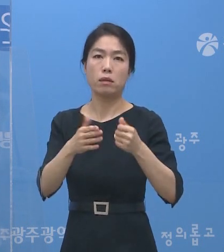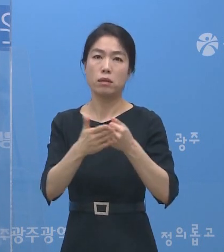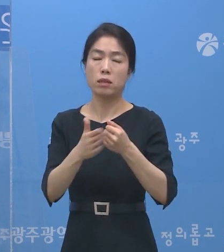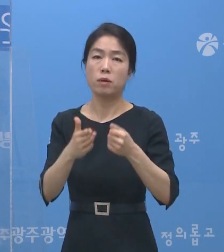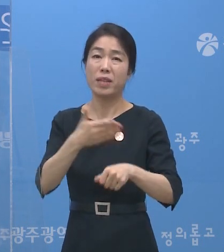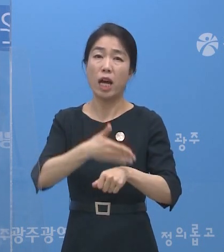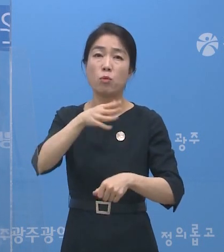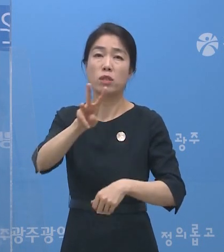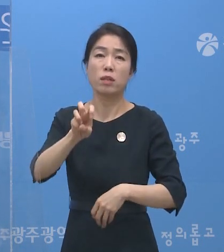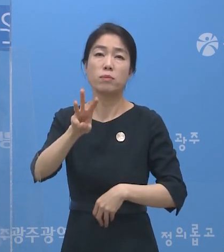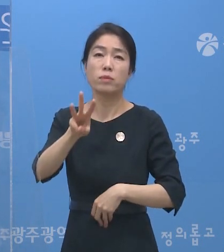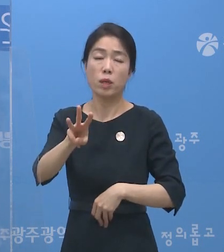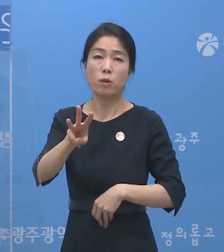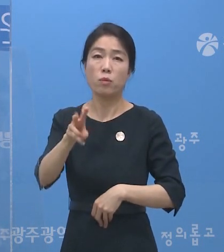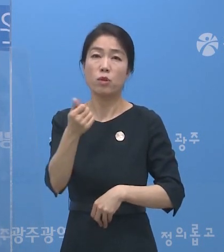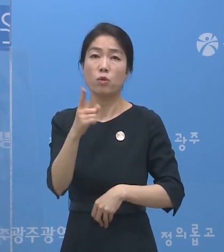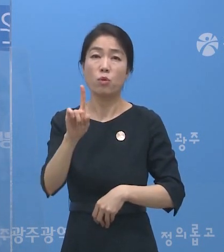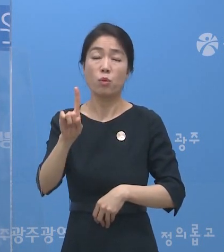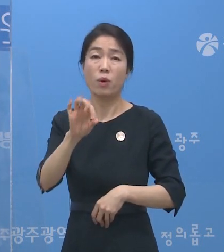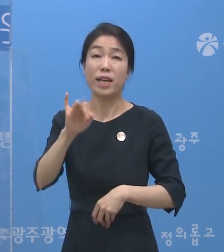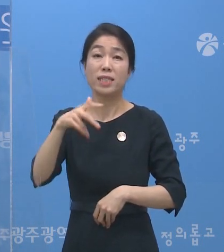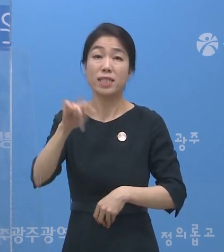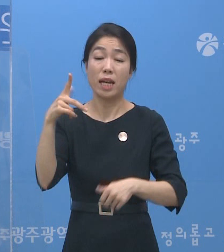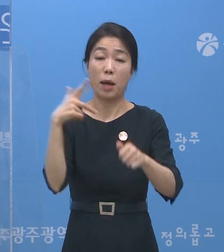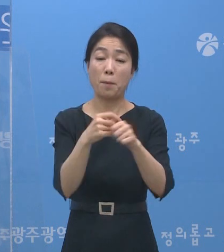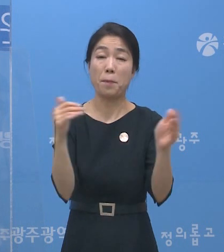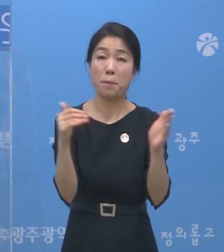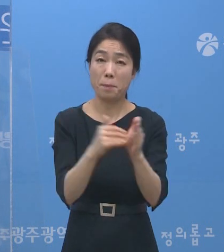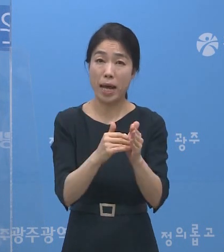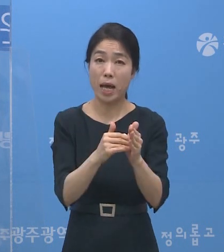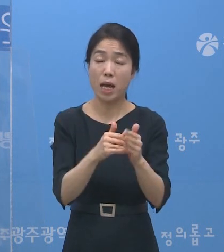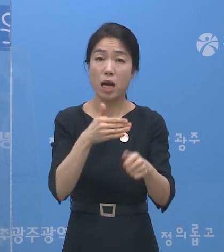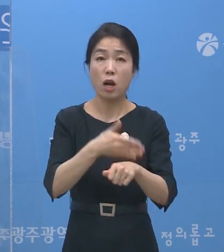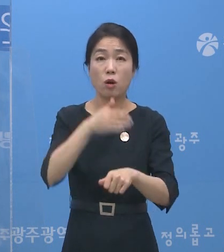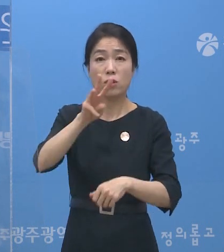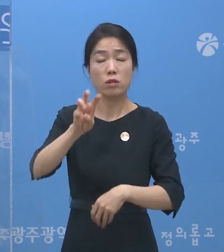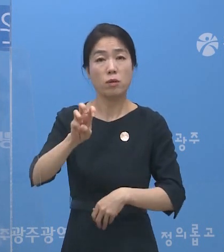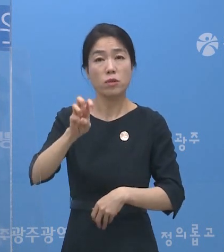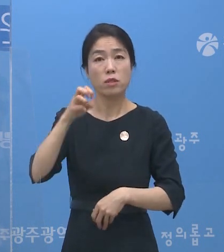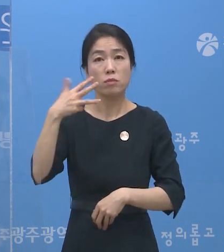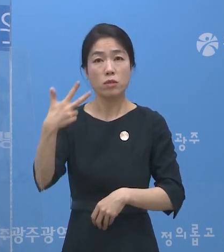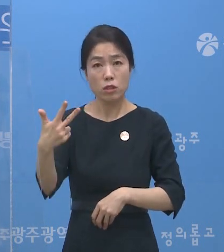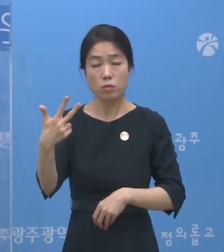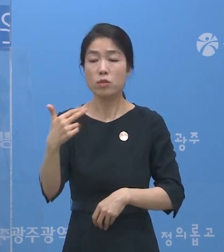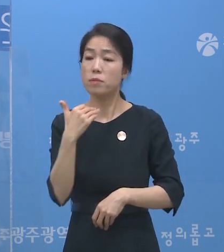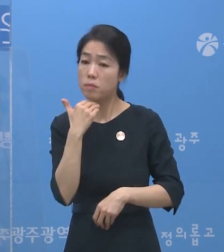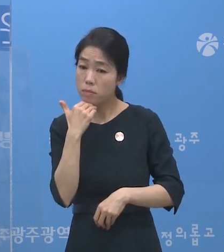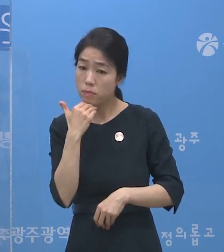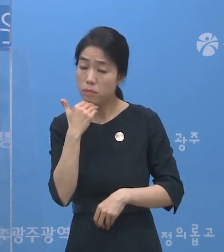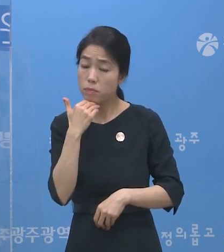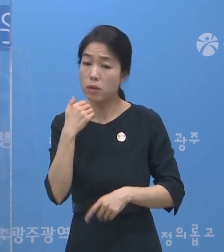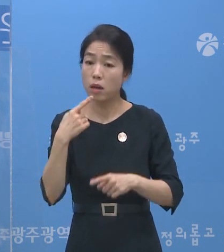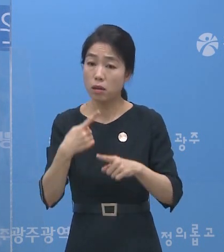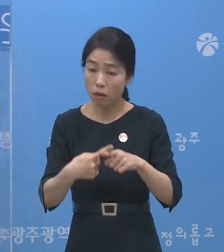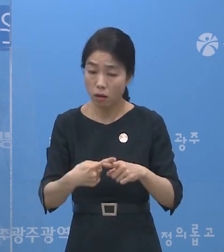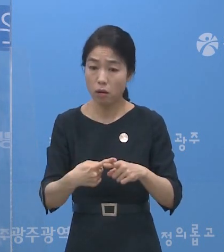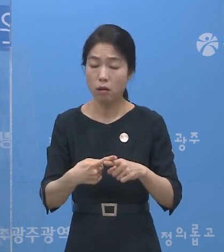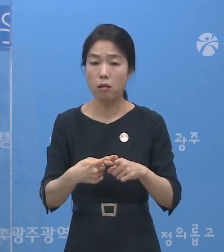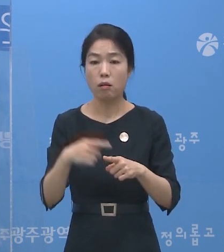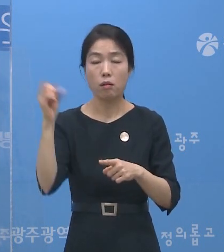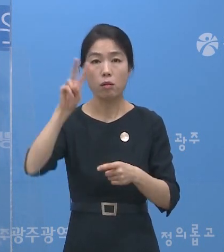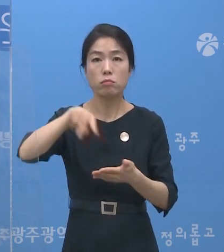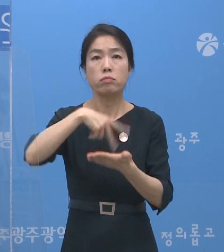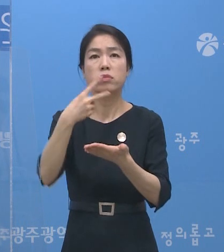33분에 화이자 2차 접종을 하셨고 9시 37분에 이상 반응 관찰 대기 중 대기장소에서